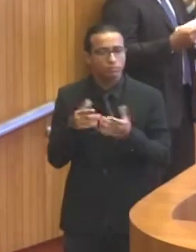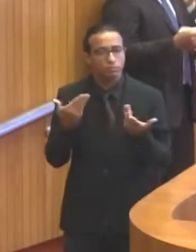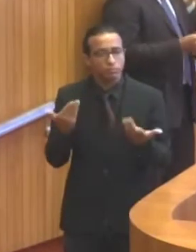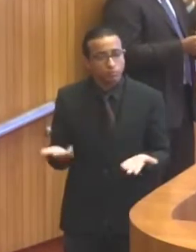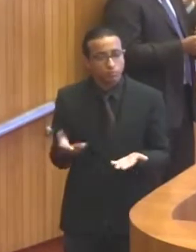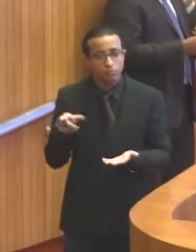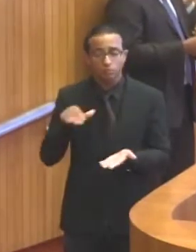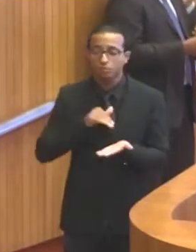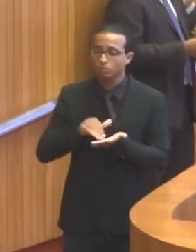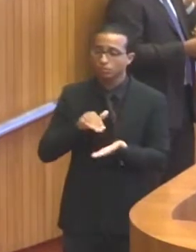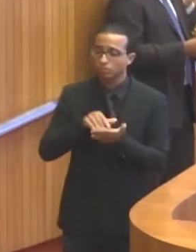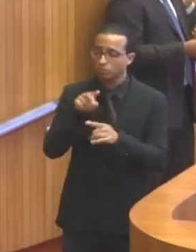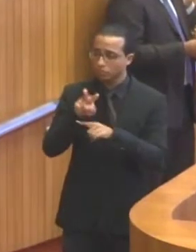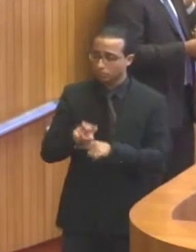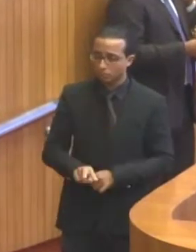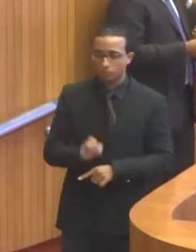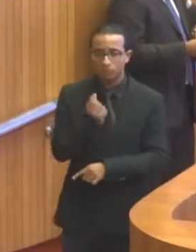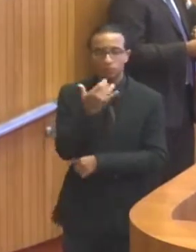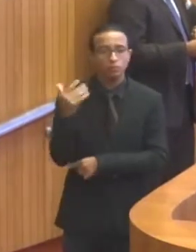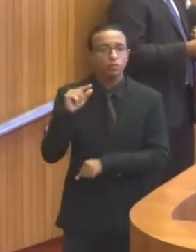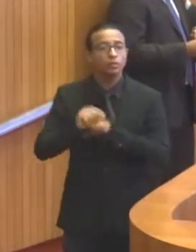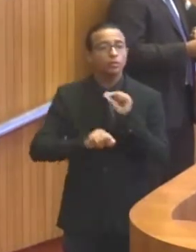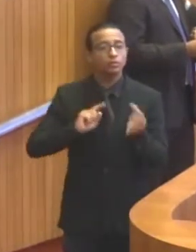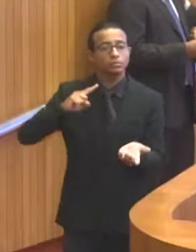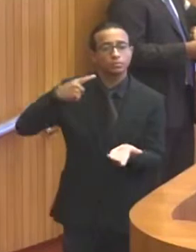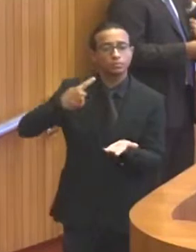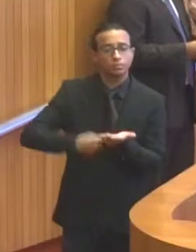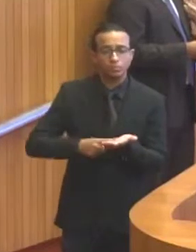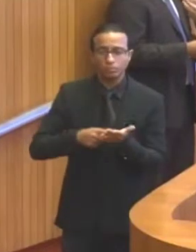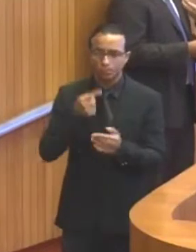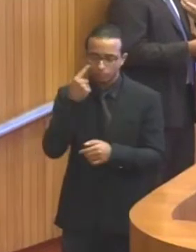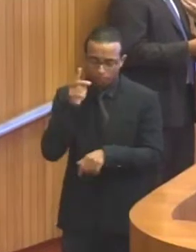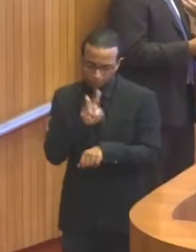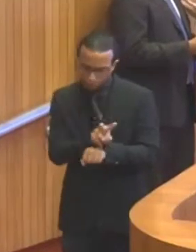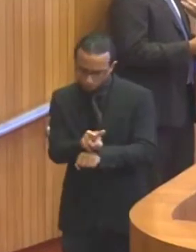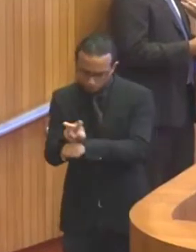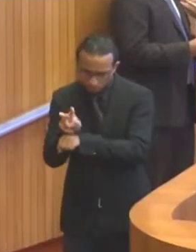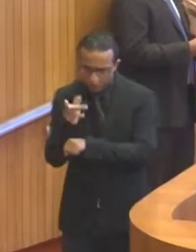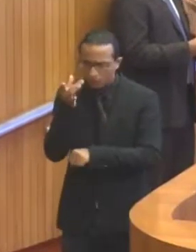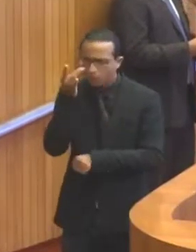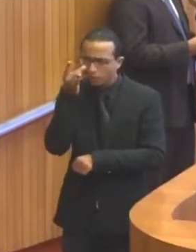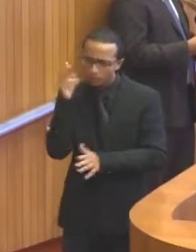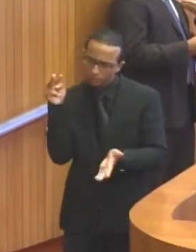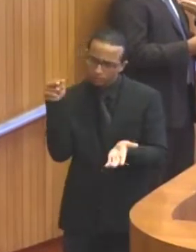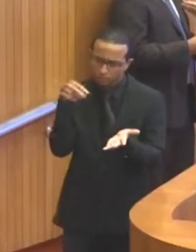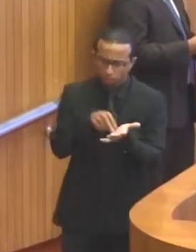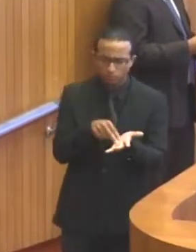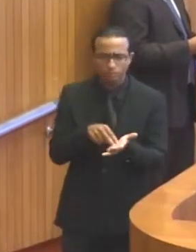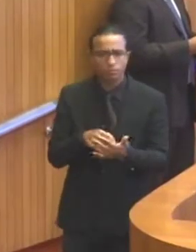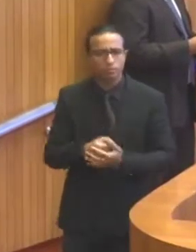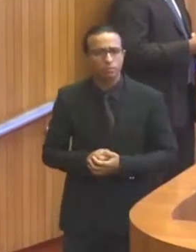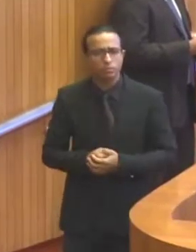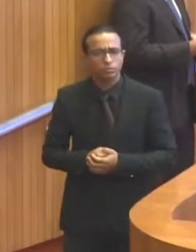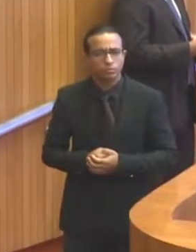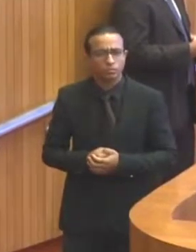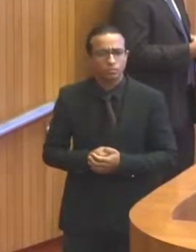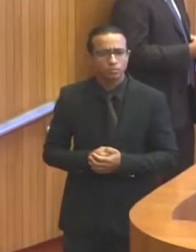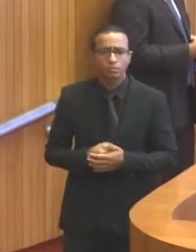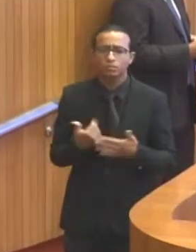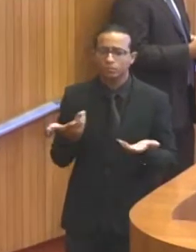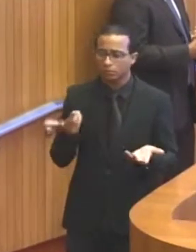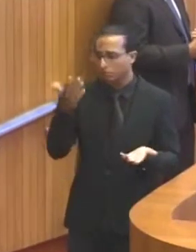Secretaria de Meio Ambiente se comprometeu em fazer a fiscalização in loco e possivelmente, além da